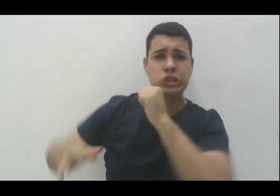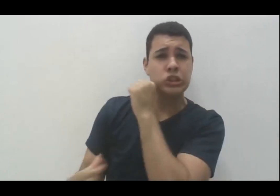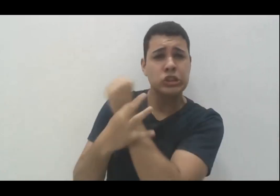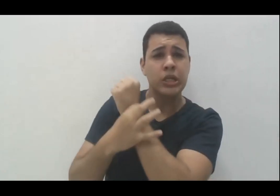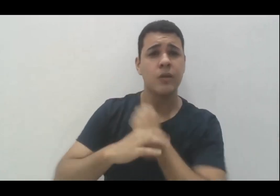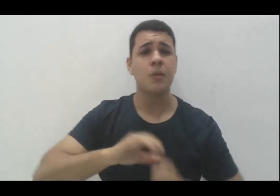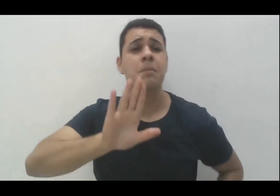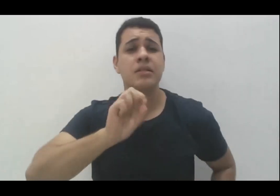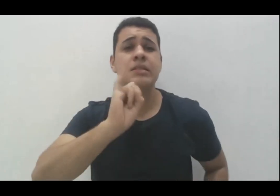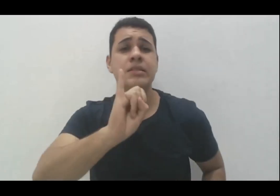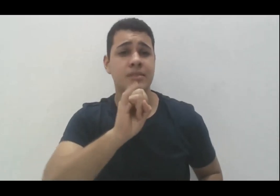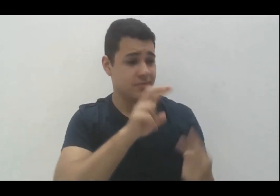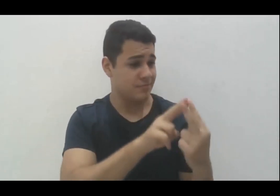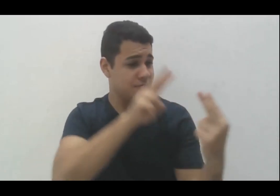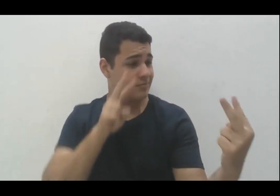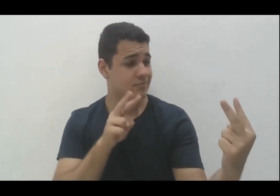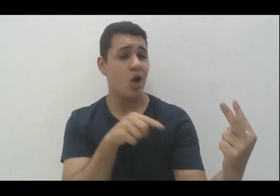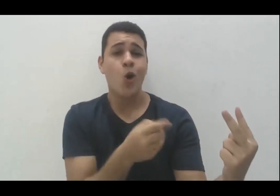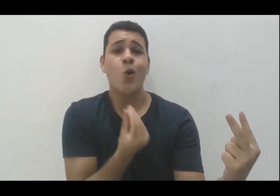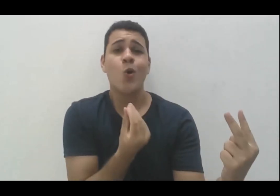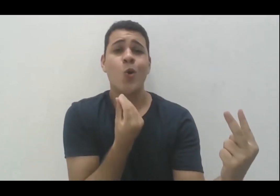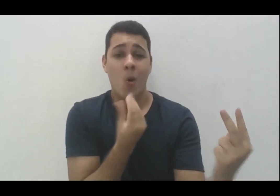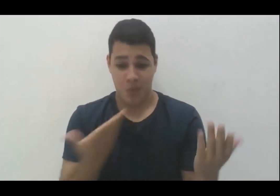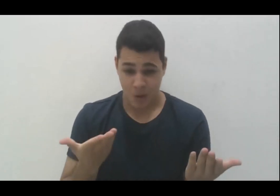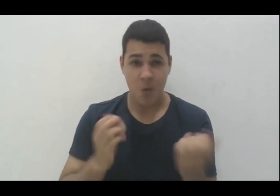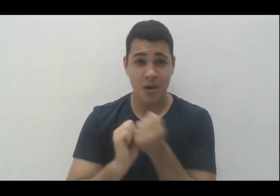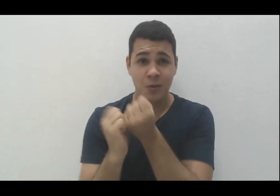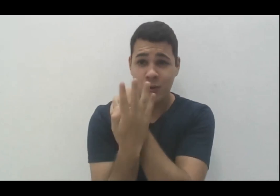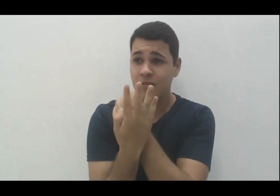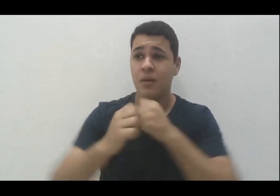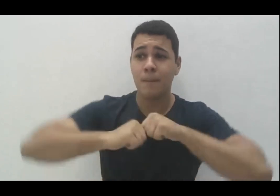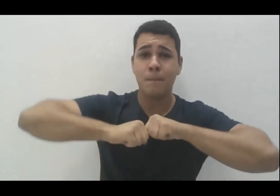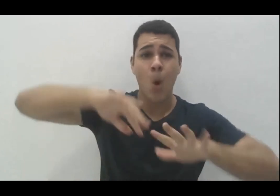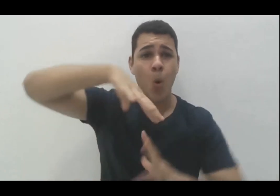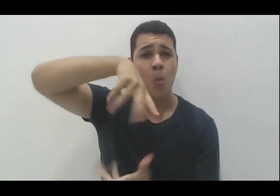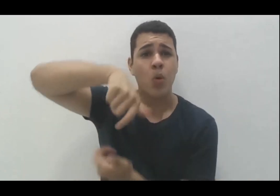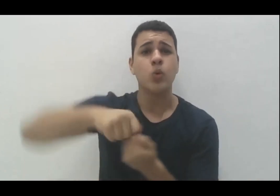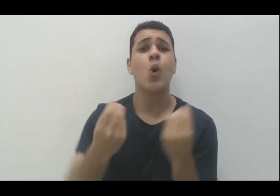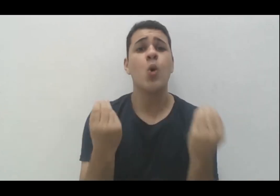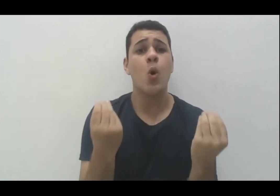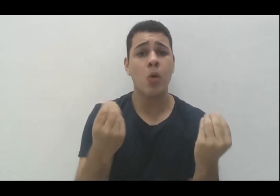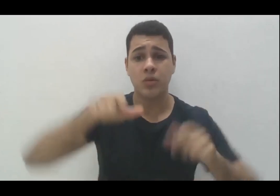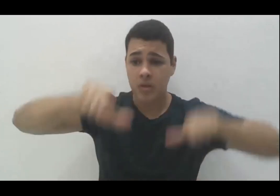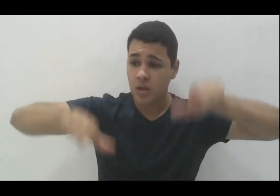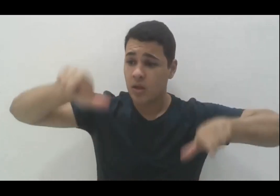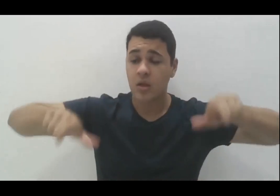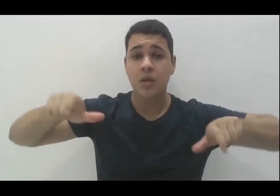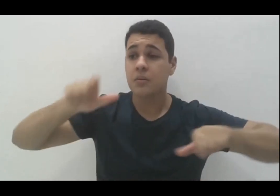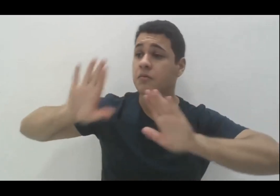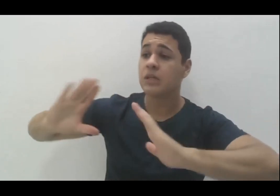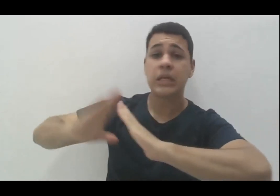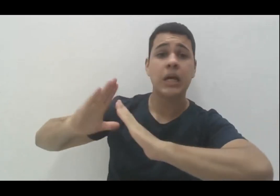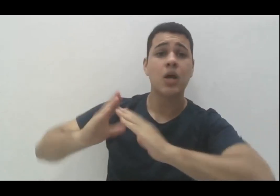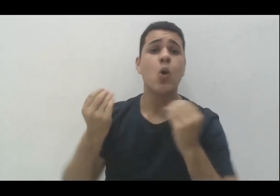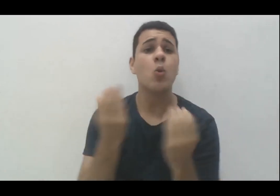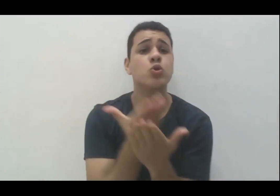numa aula online, nesse momento que é o nosso grande foco, e é síncrono ou assíncrono, a gente